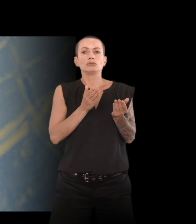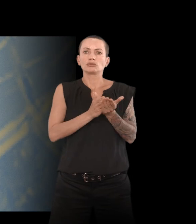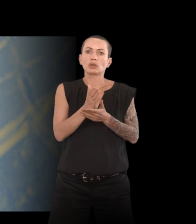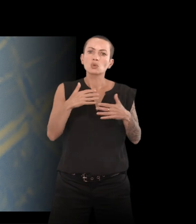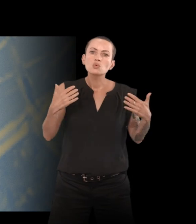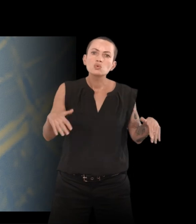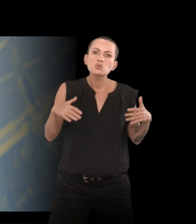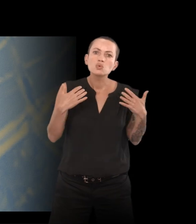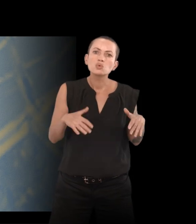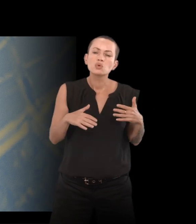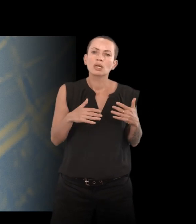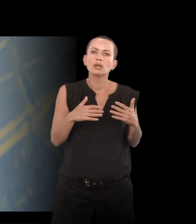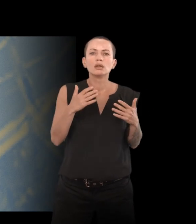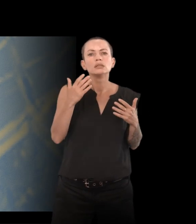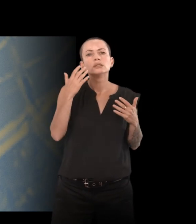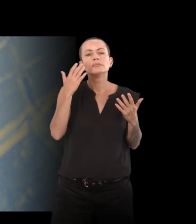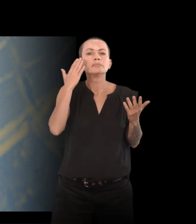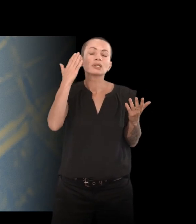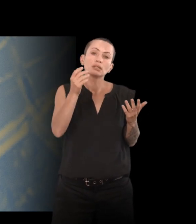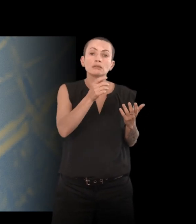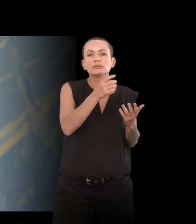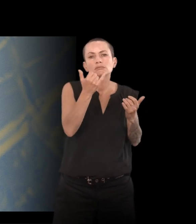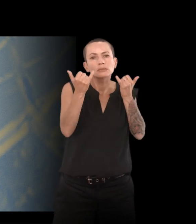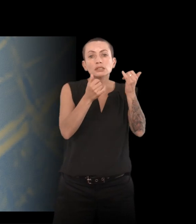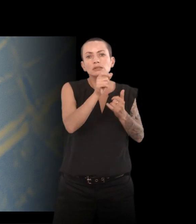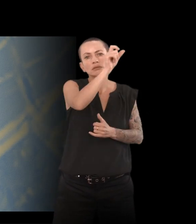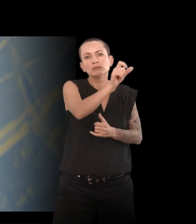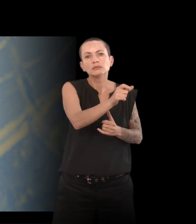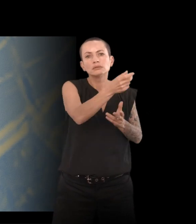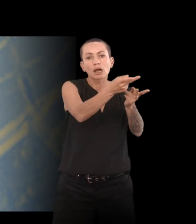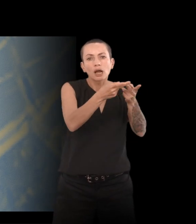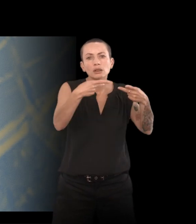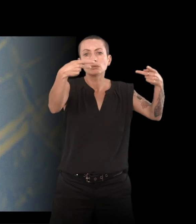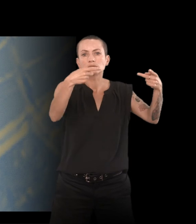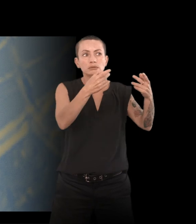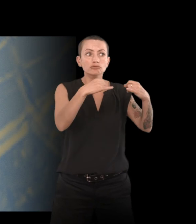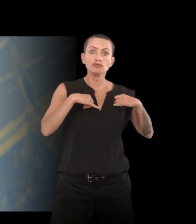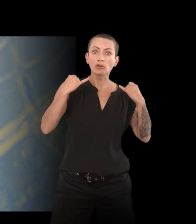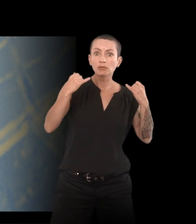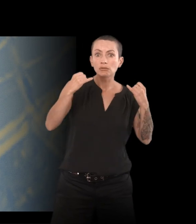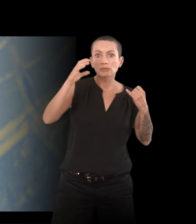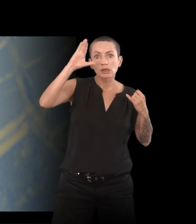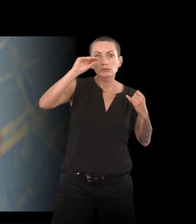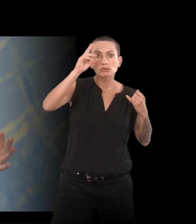particulier quand on laisse la tâche à un jeune étudiant en médecine qui dit un truc qui pour le patient a résonance